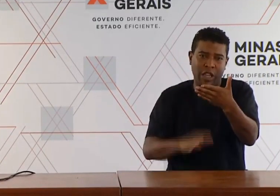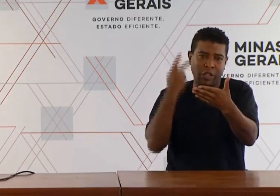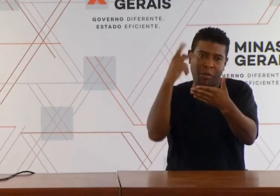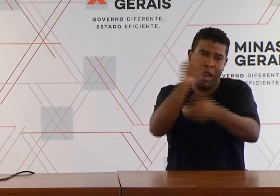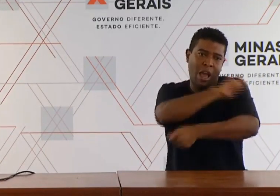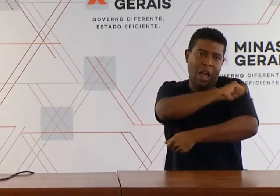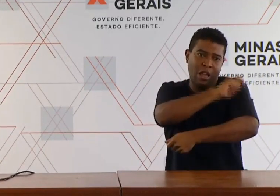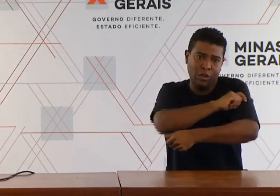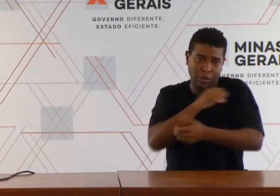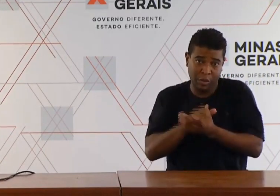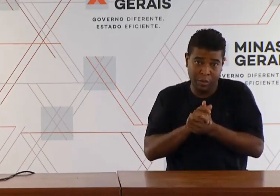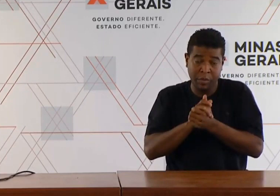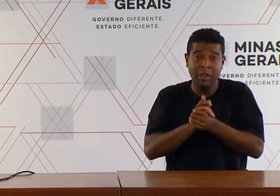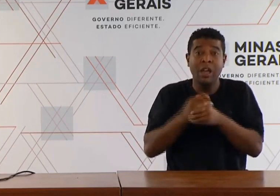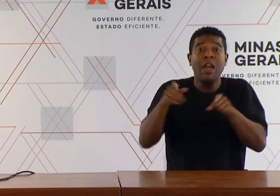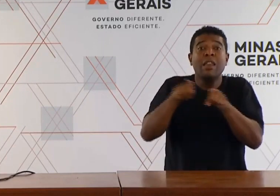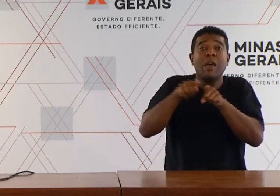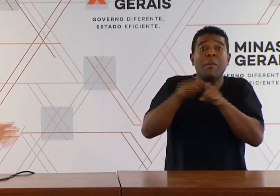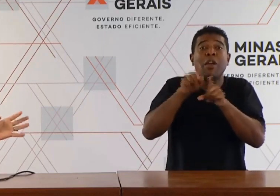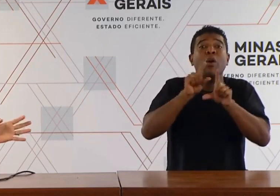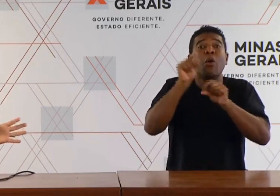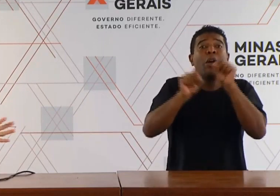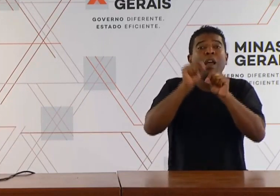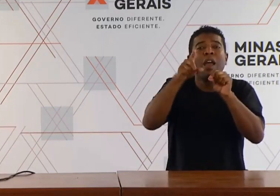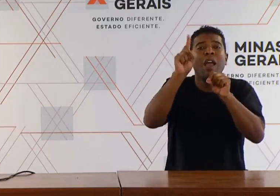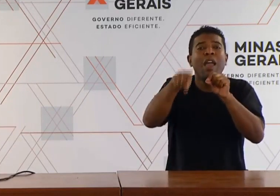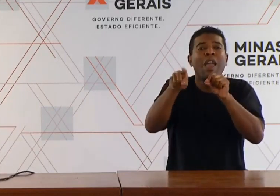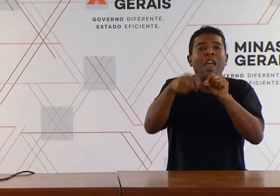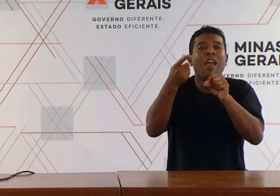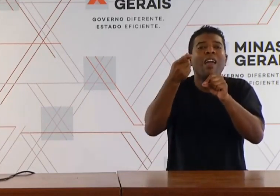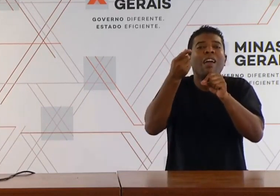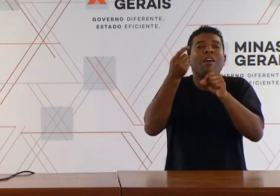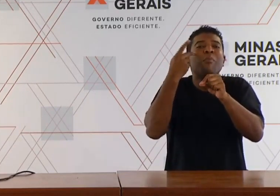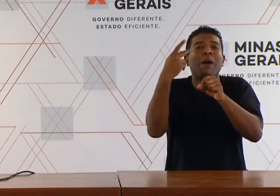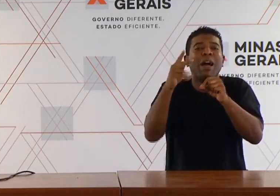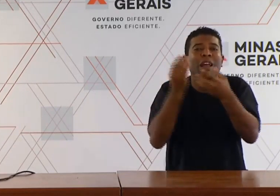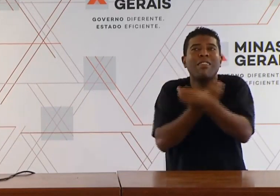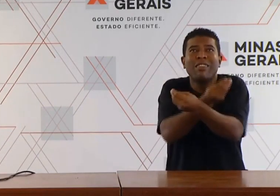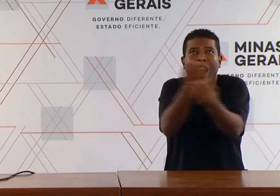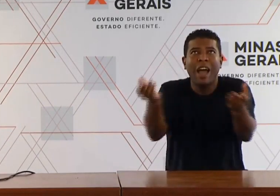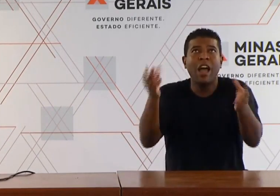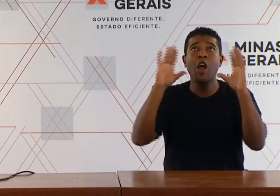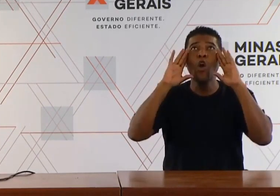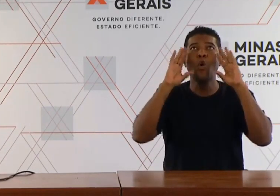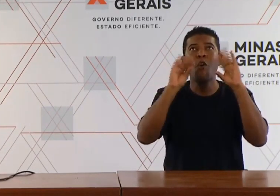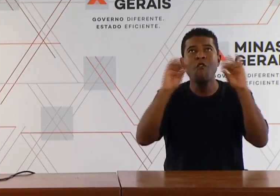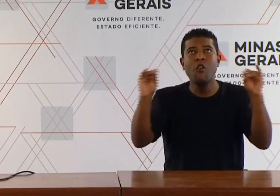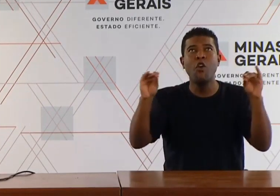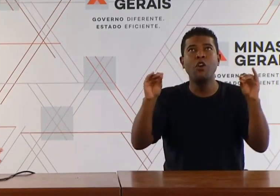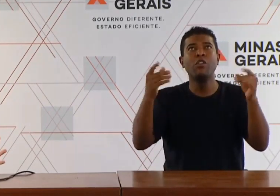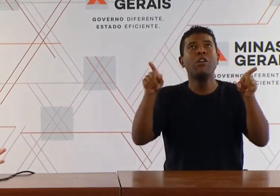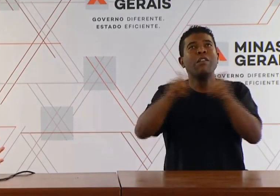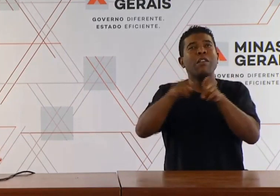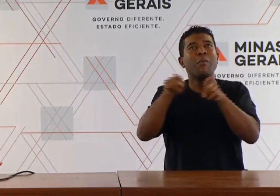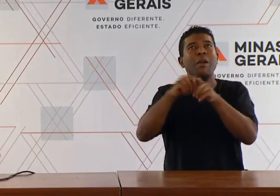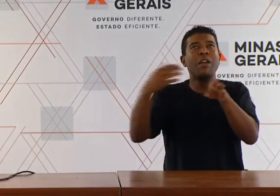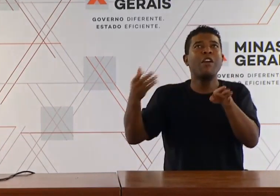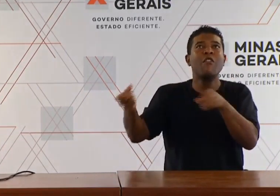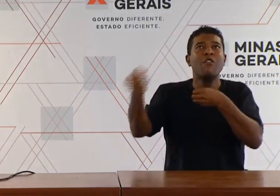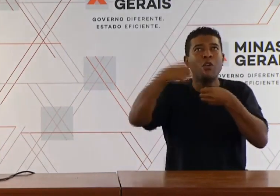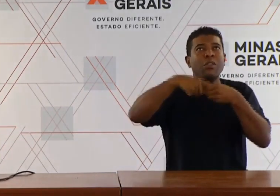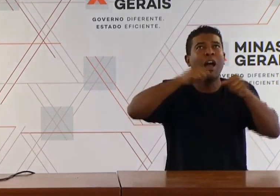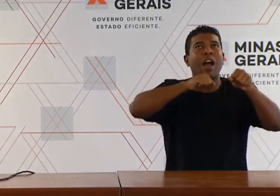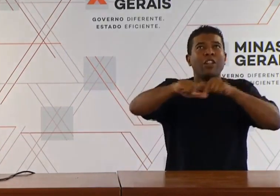implementadas as medidas que garantissem o conforto e a tranquilidade para a retomada das atividades remotas. Primeiro ponto fundamental.